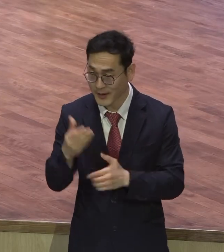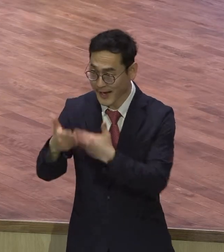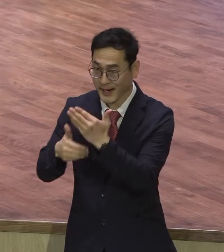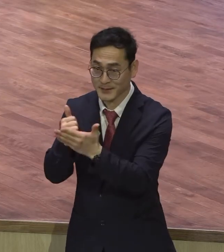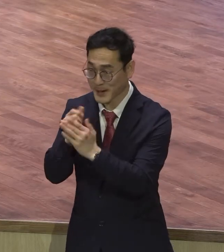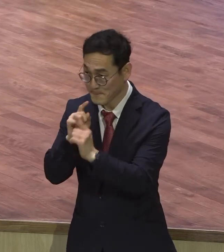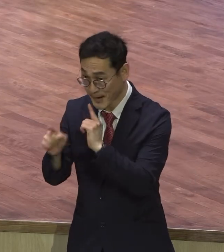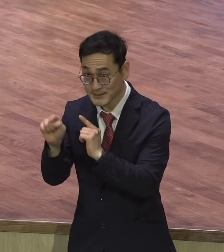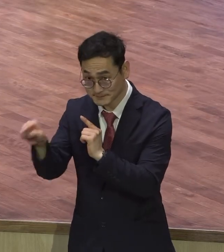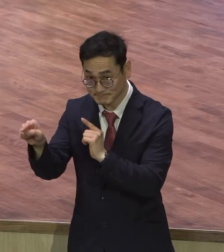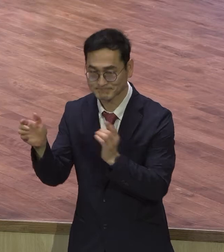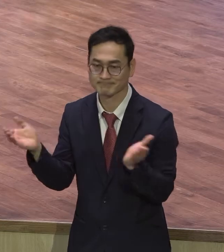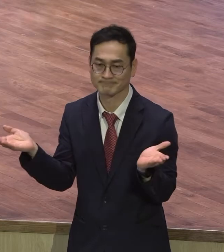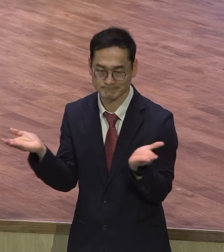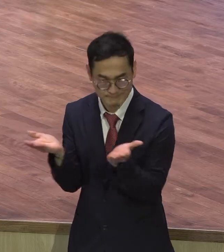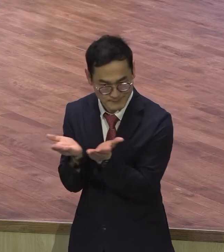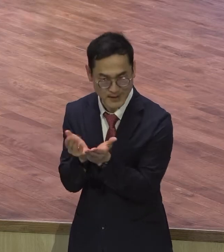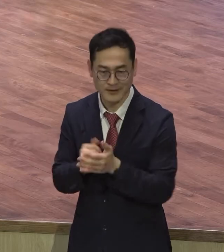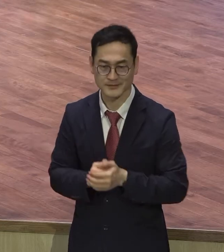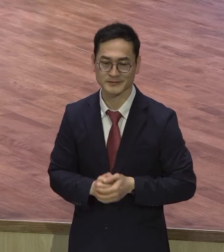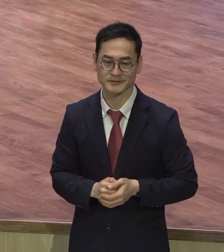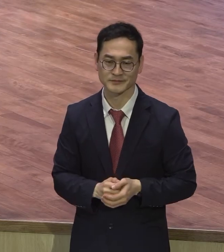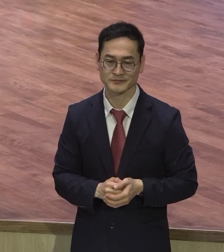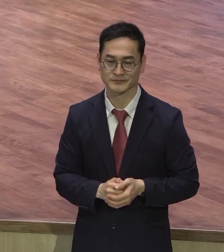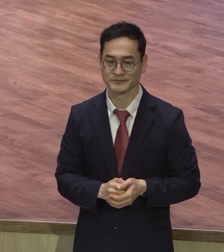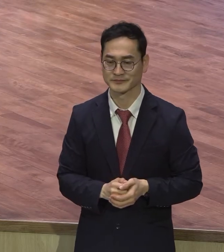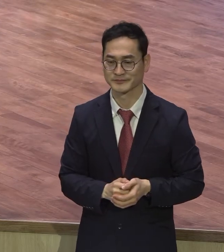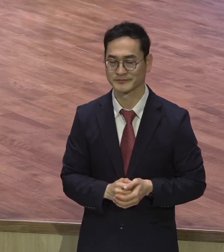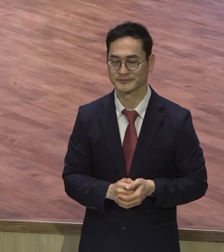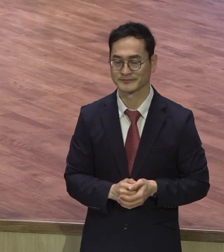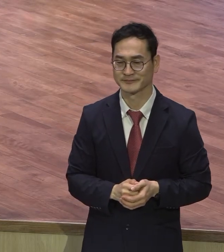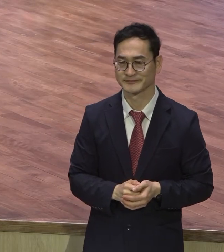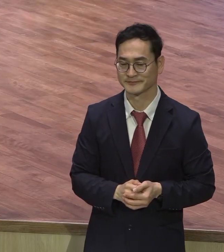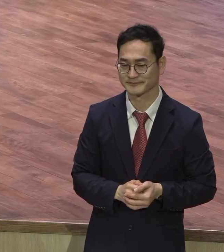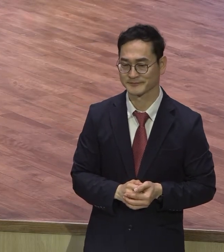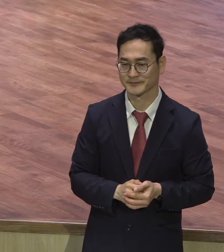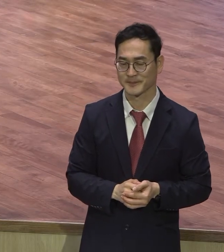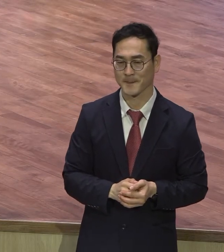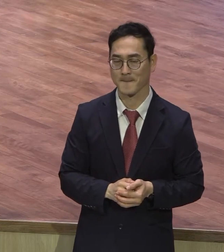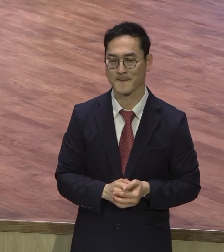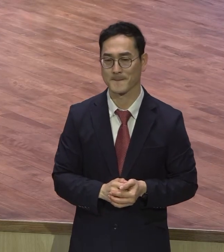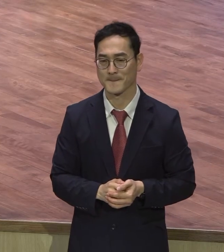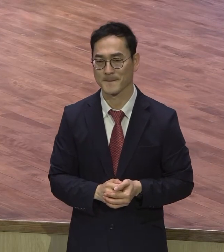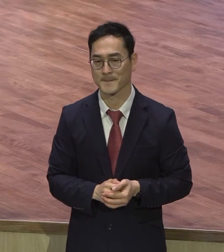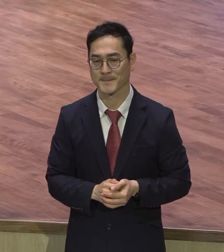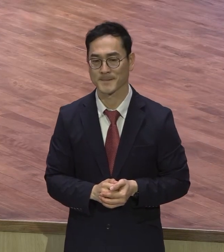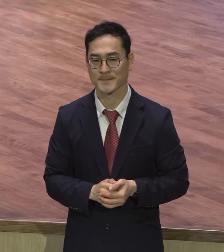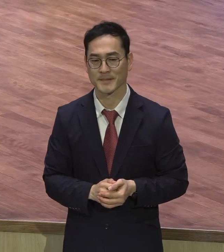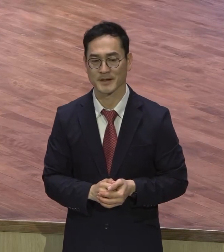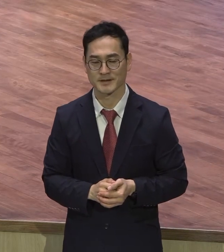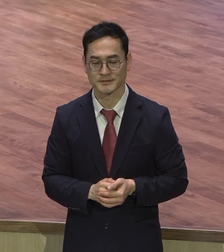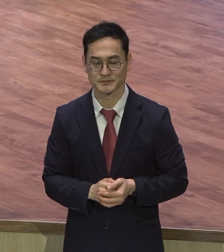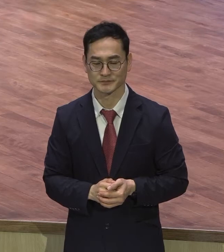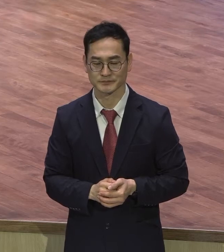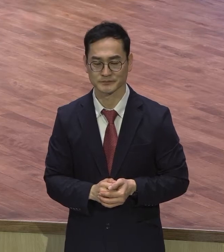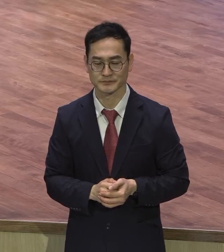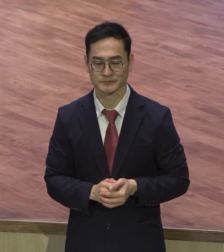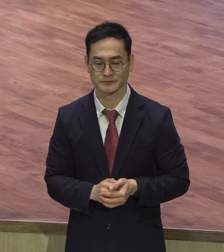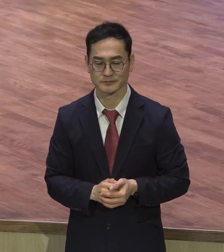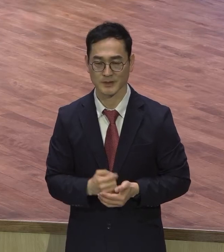오늘 찬양처럼 그렇게 신나고 즐겁고 그것이 성경적 신앙생활이요. 혼자 심각해가지고